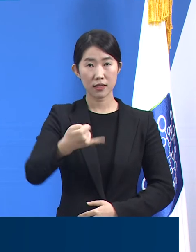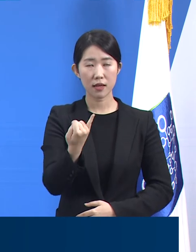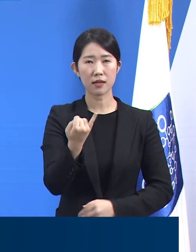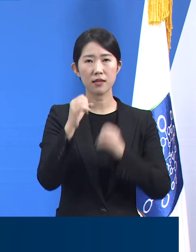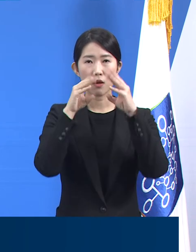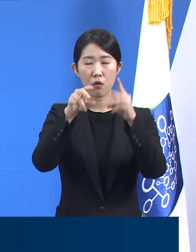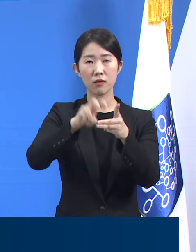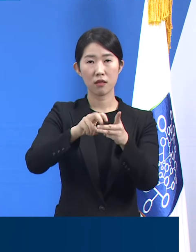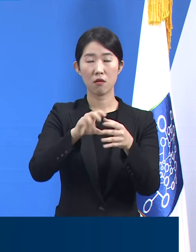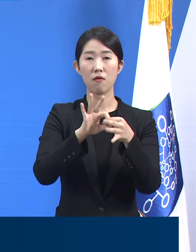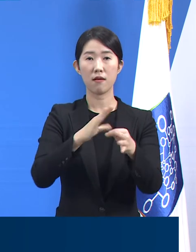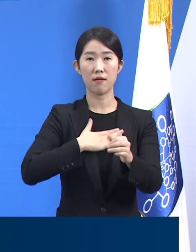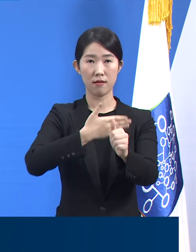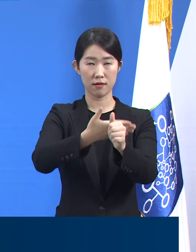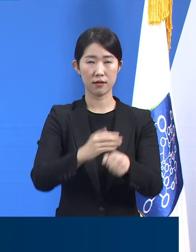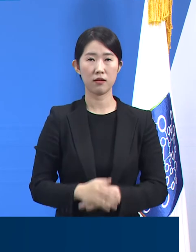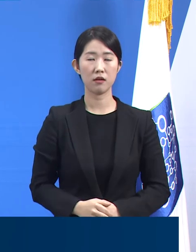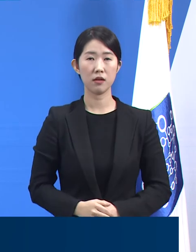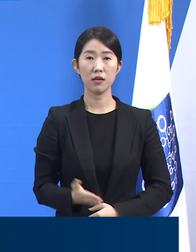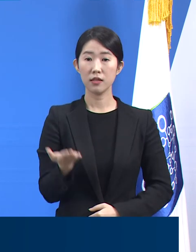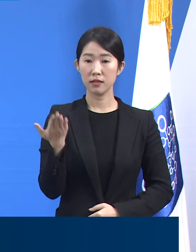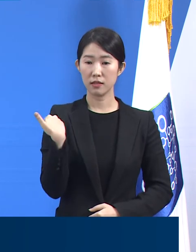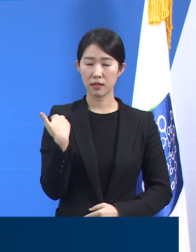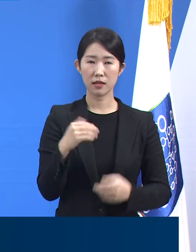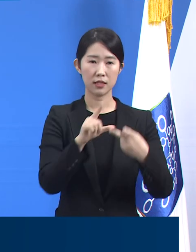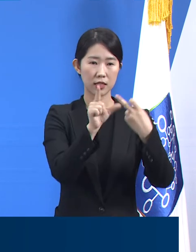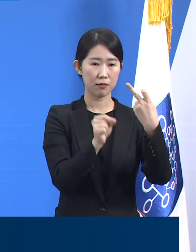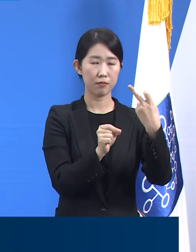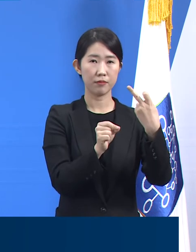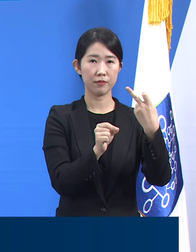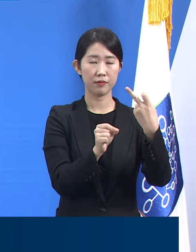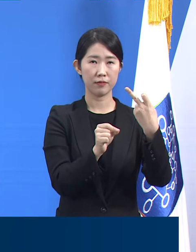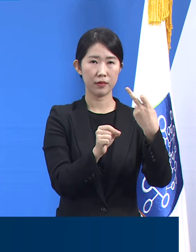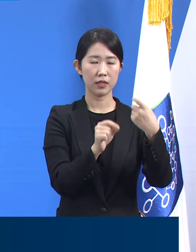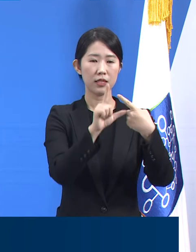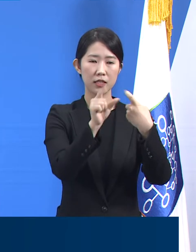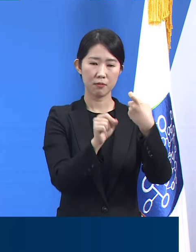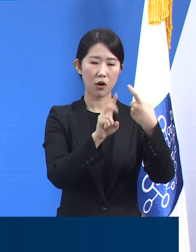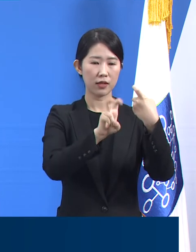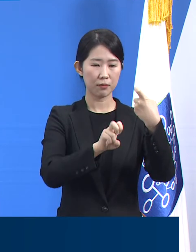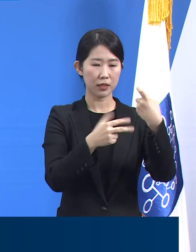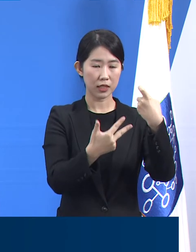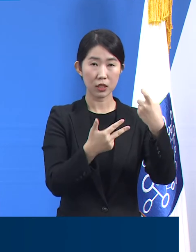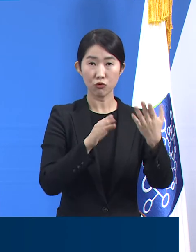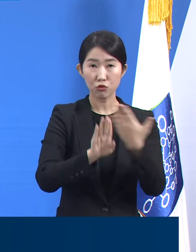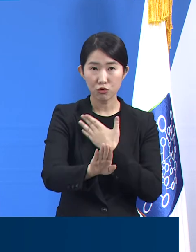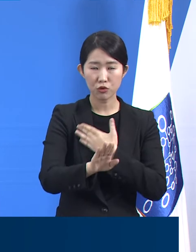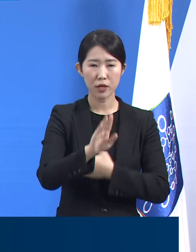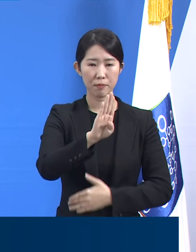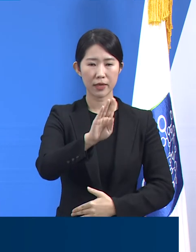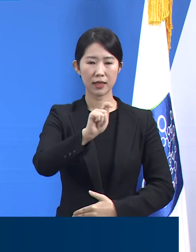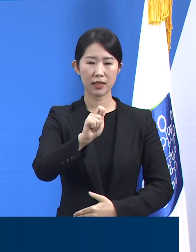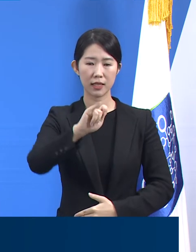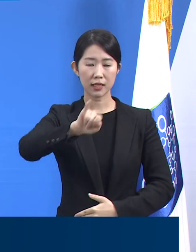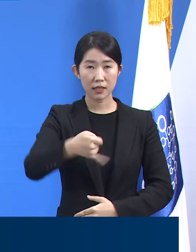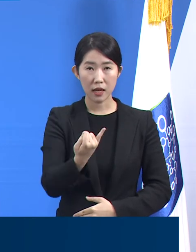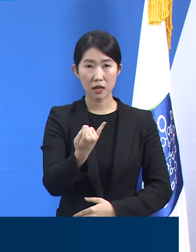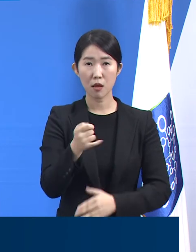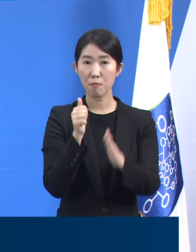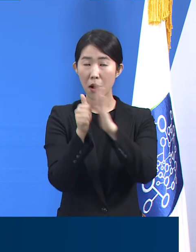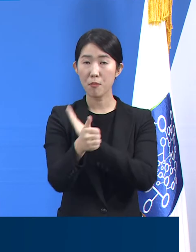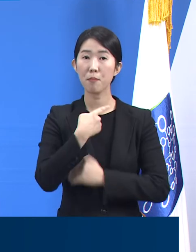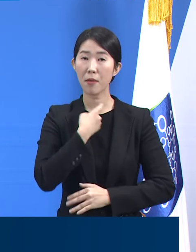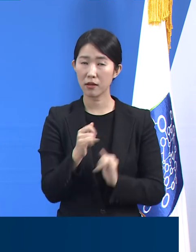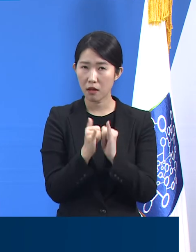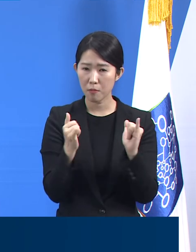경기도는 지난 8일, 11월 27일 이후 BTJ열방센터에 방문하거나 행사에